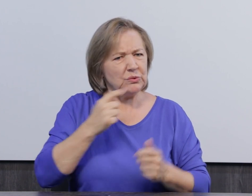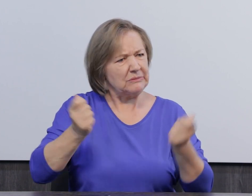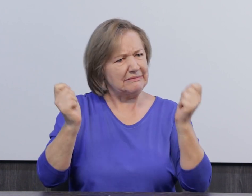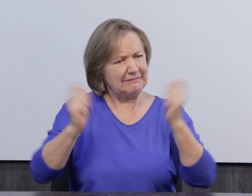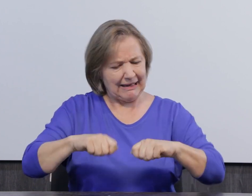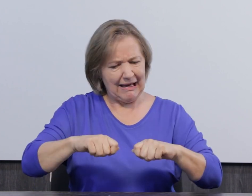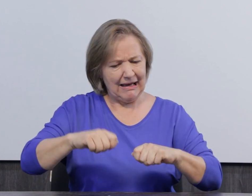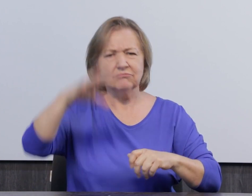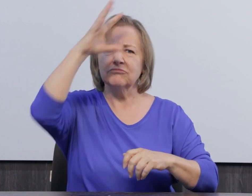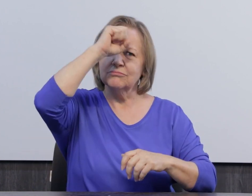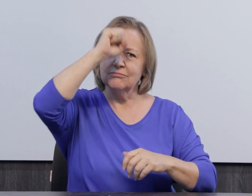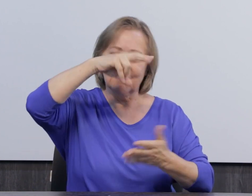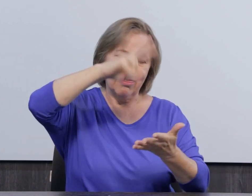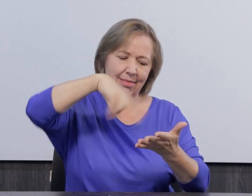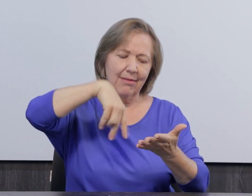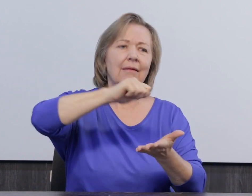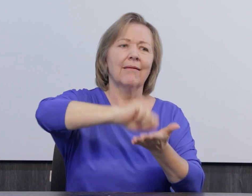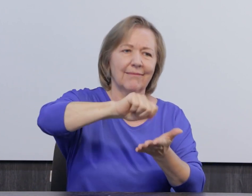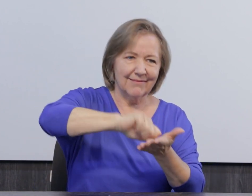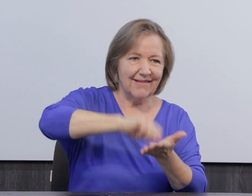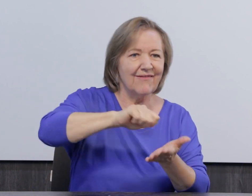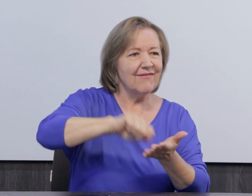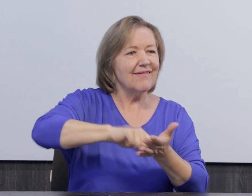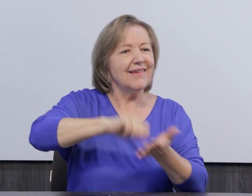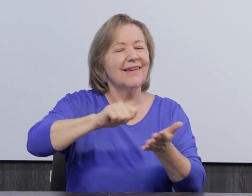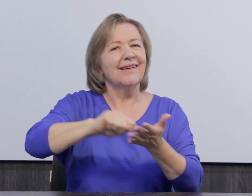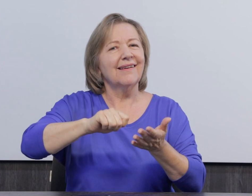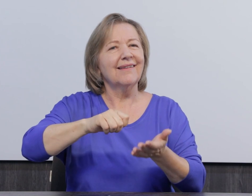O surdo é capaz de aprender a leitura e a escrita,